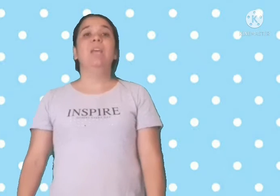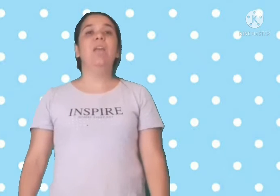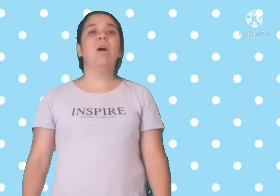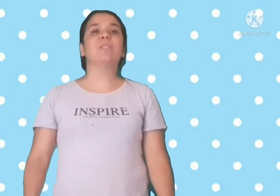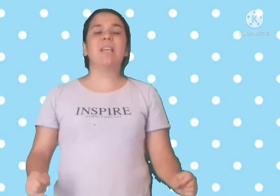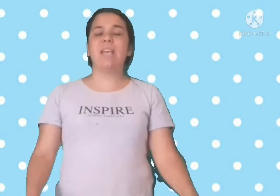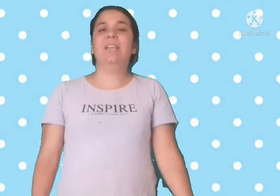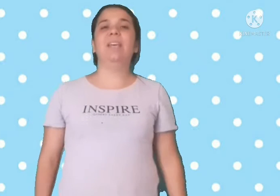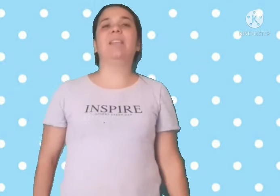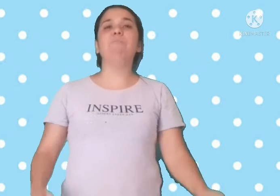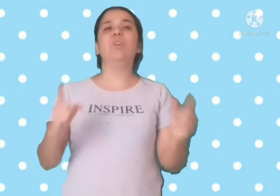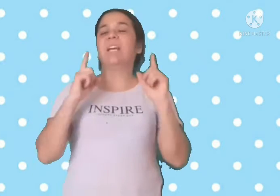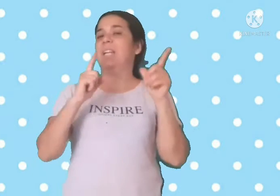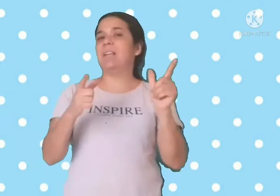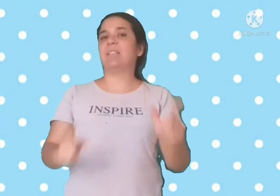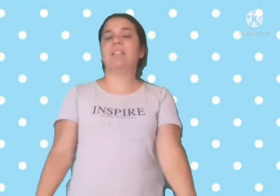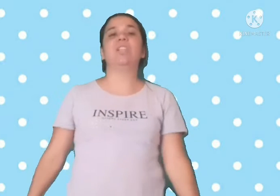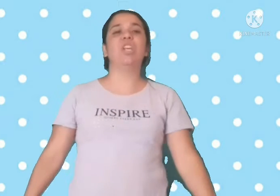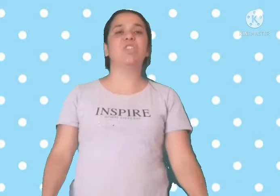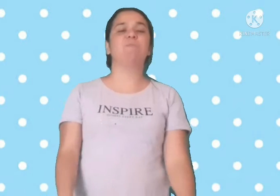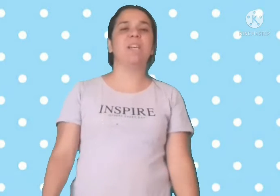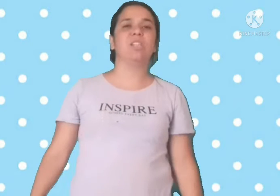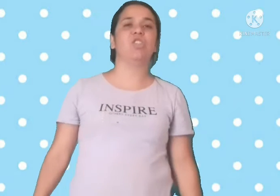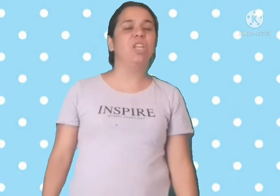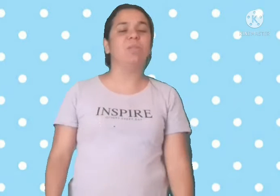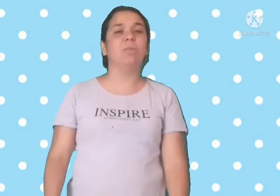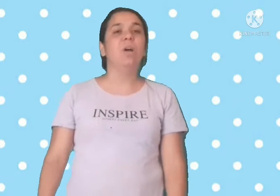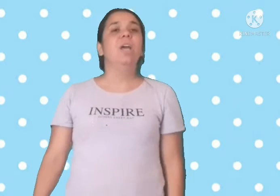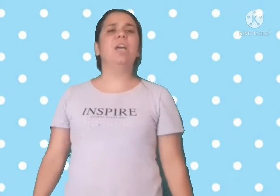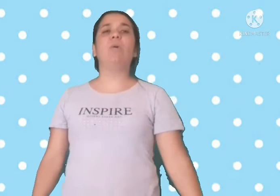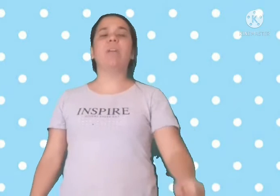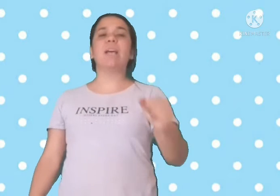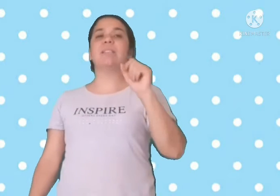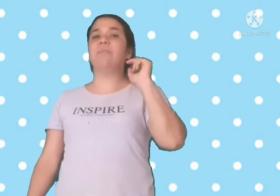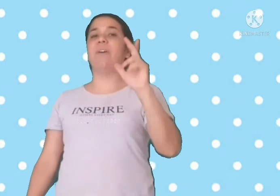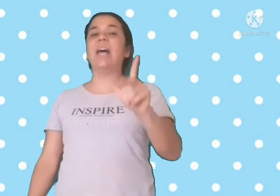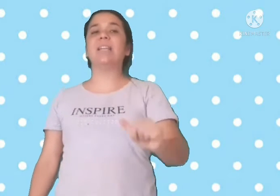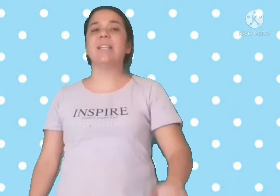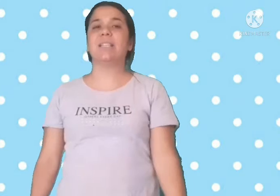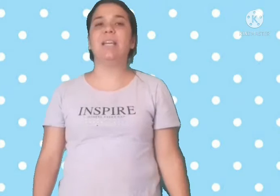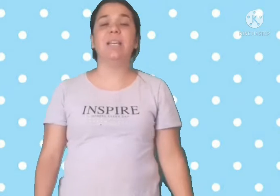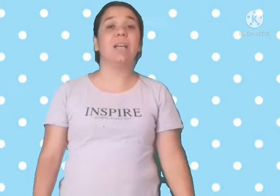E eu sei que tem muita criança inteligente me assistindo e conhece várias letrinhas.